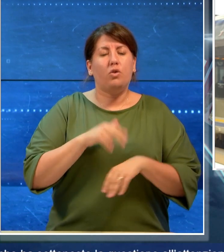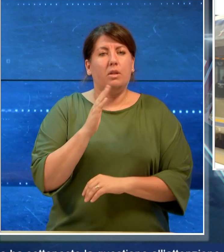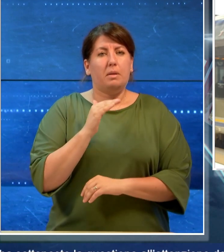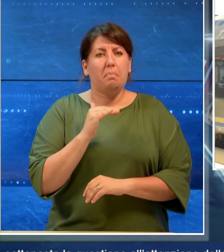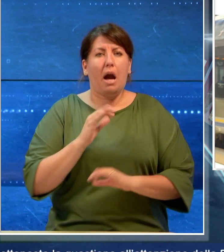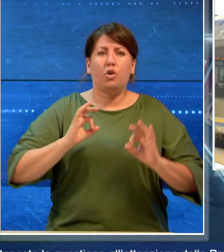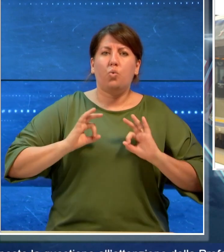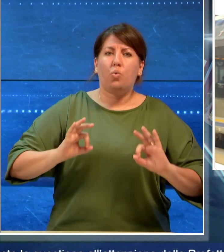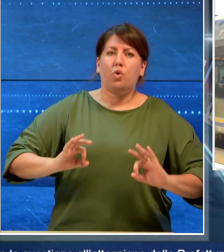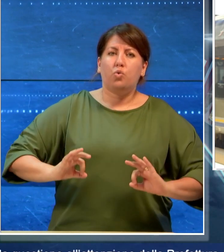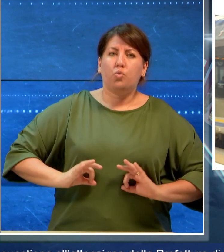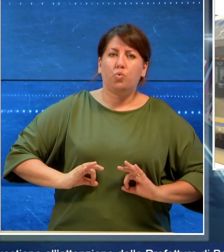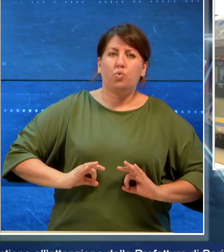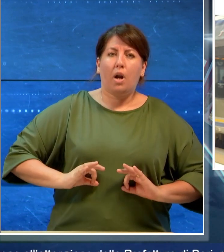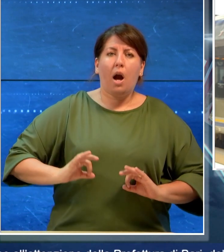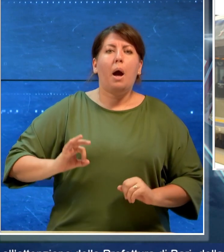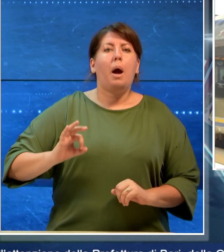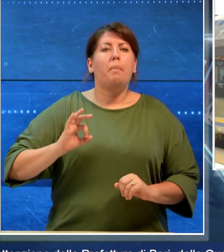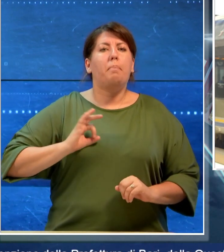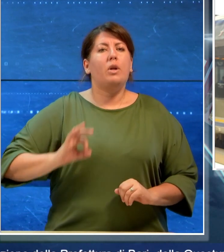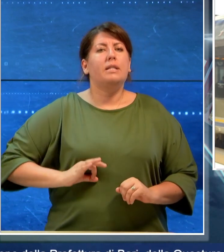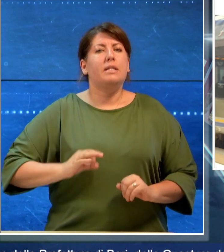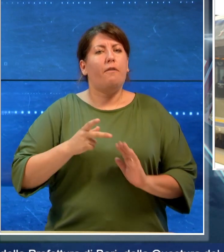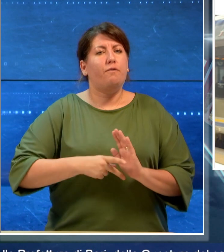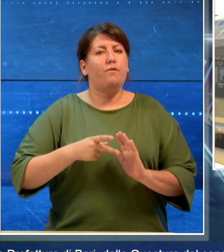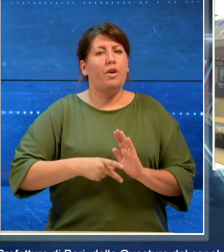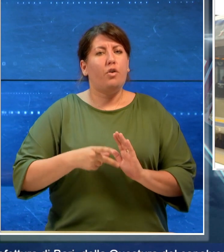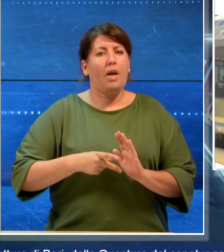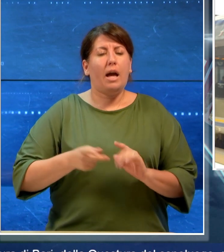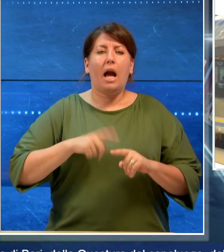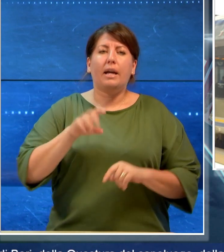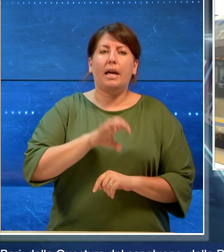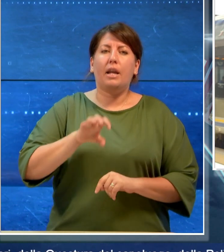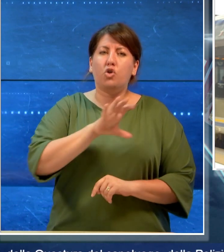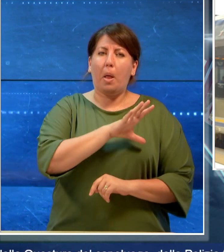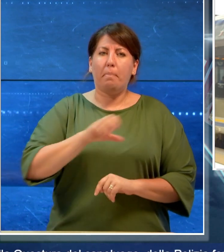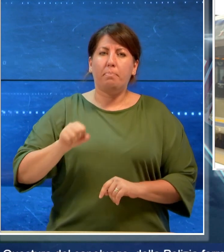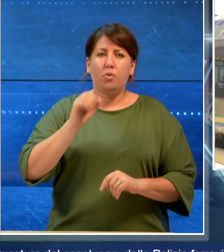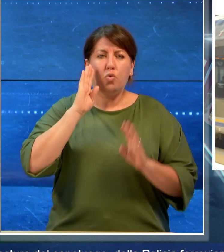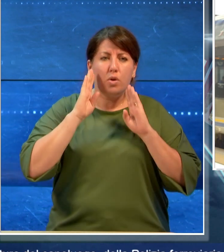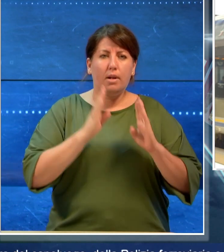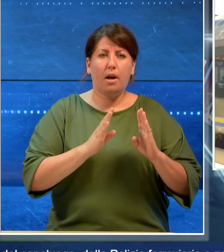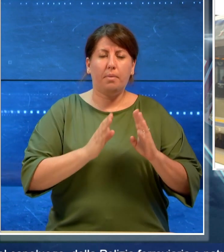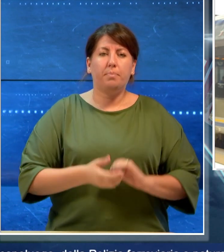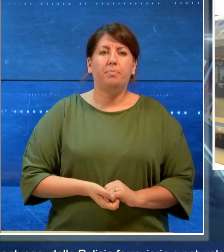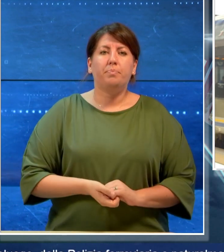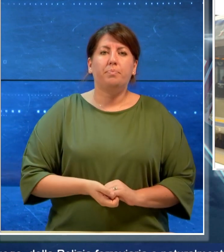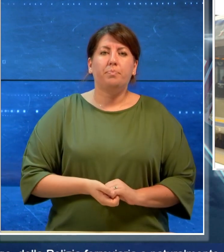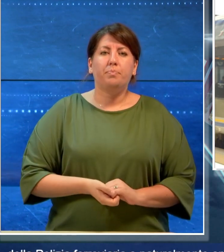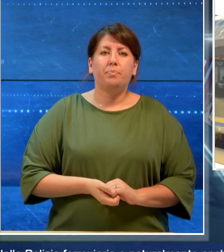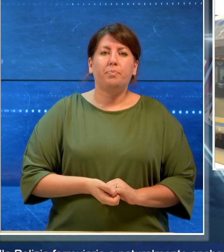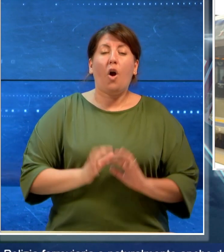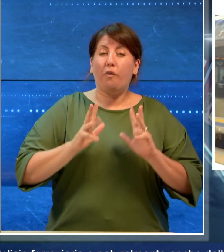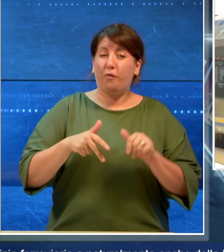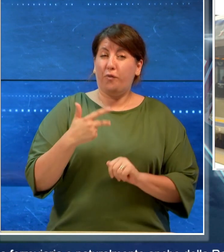della Questura, della Polizia Ferroviaria e anche della Regione Puglia. Tre dei furti si sono